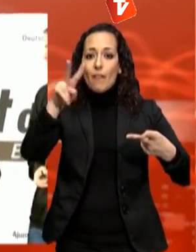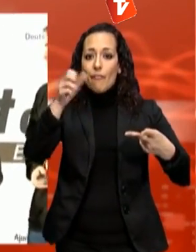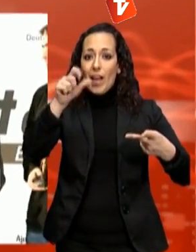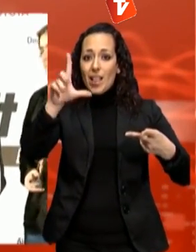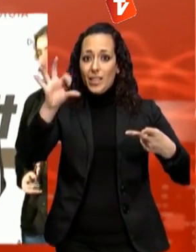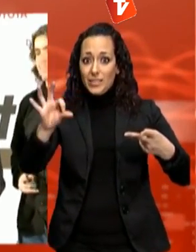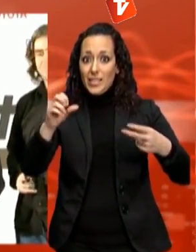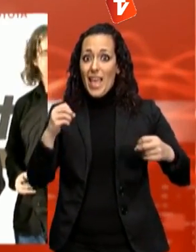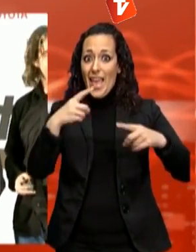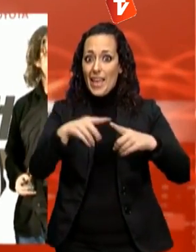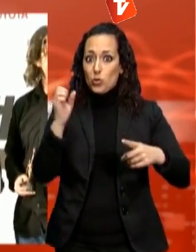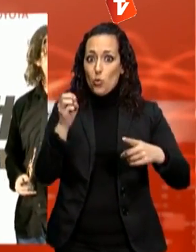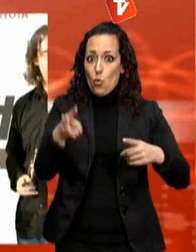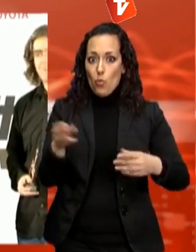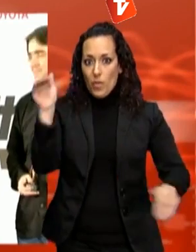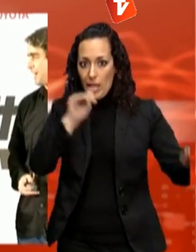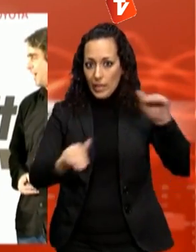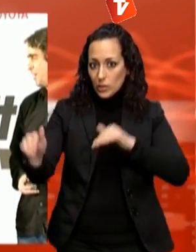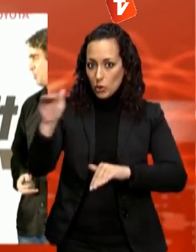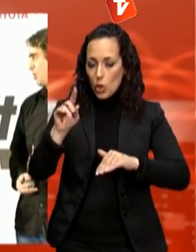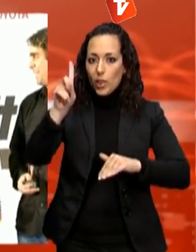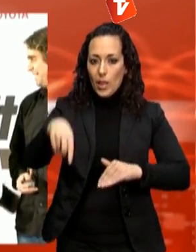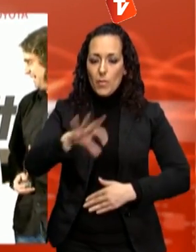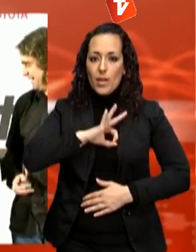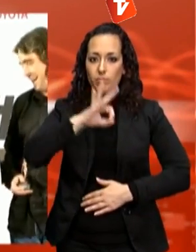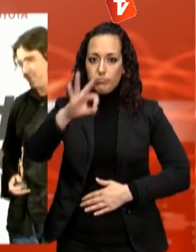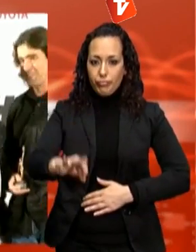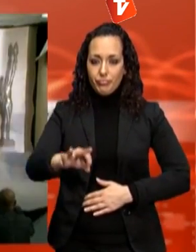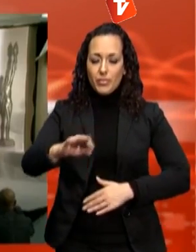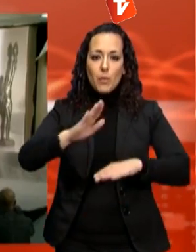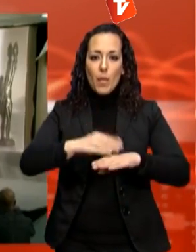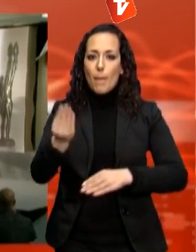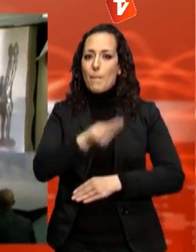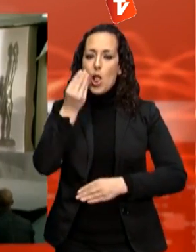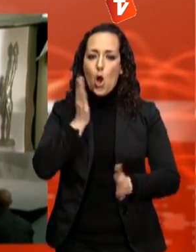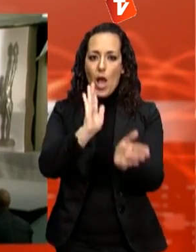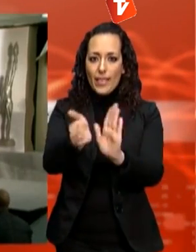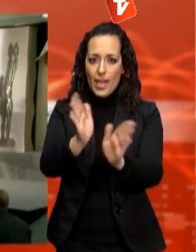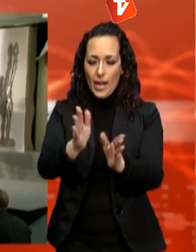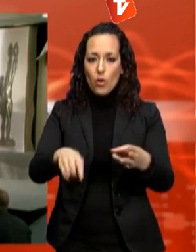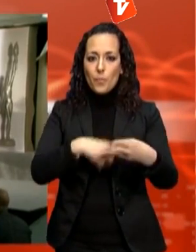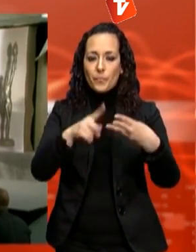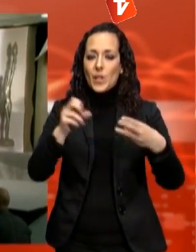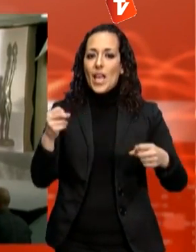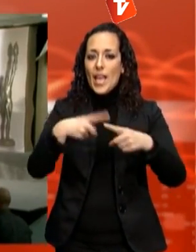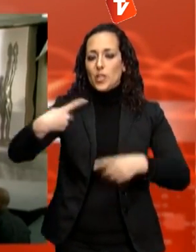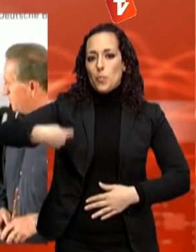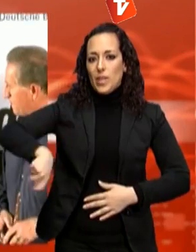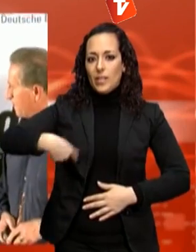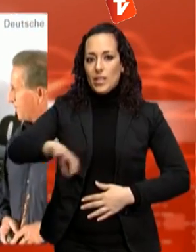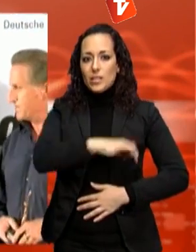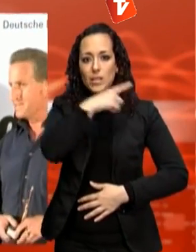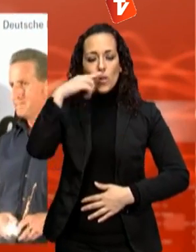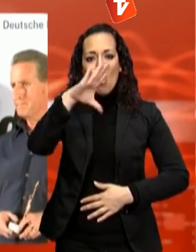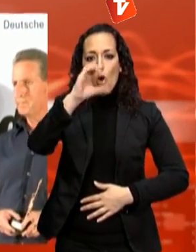segon de Miqui Oca a la selecció femenina de Waterpolo, ha rebut el premi a millor entrenador, mentre que l'expresident Jesús Cortés, que no ha pogut